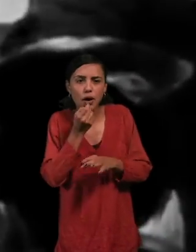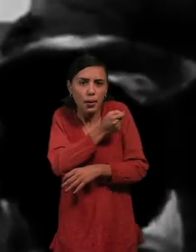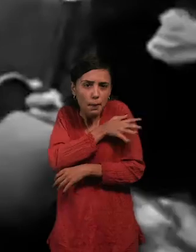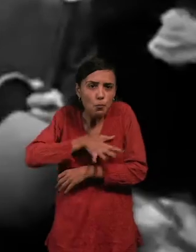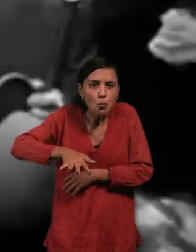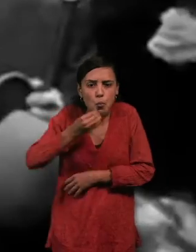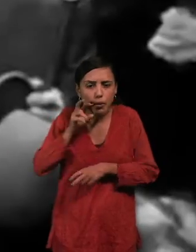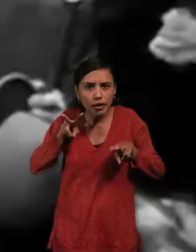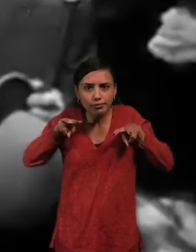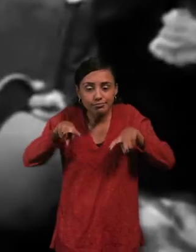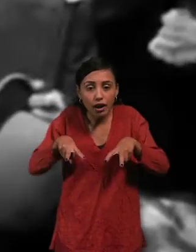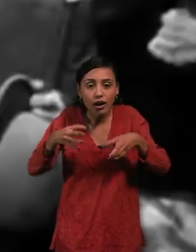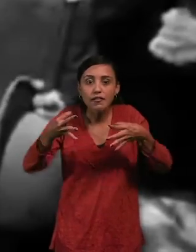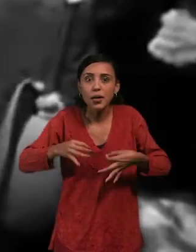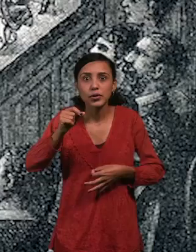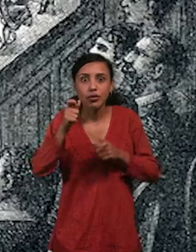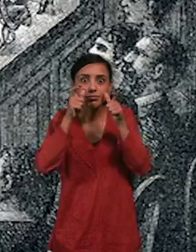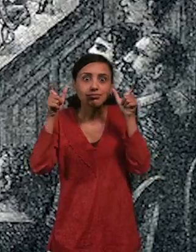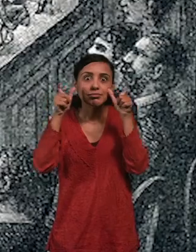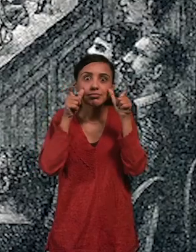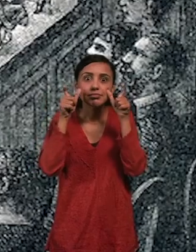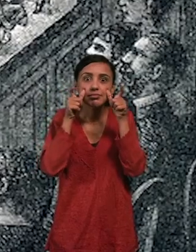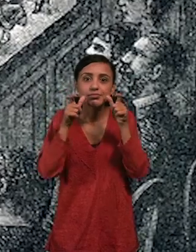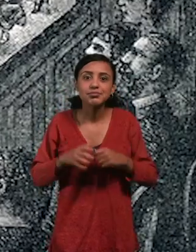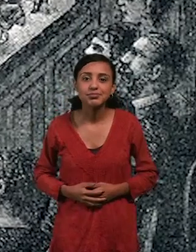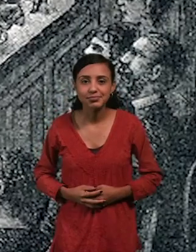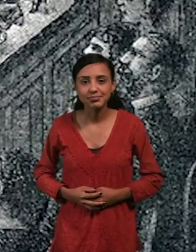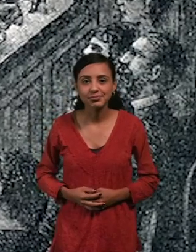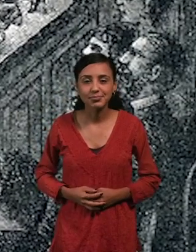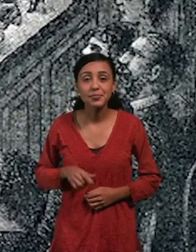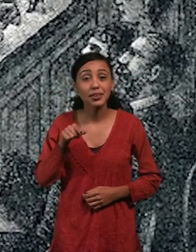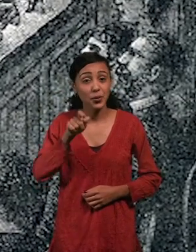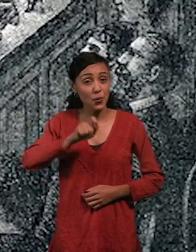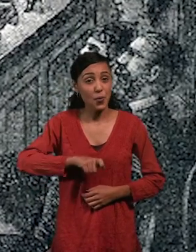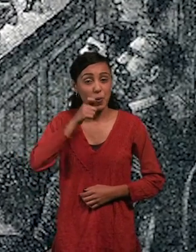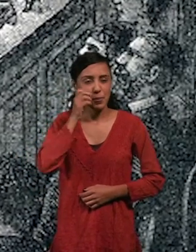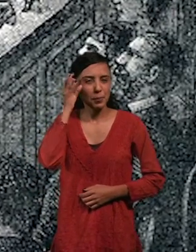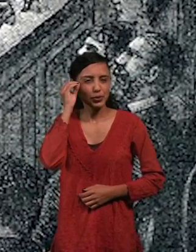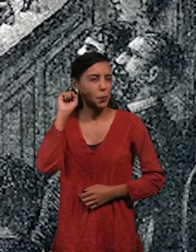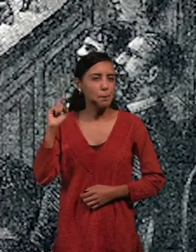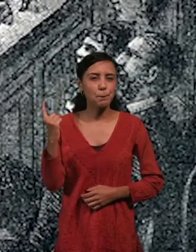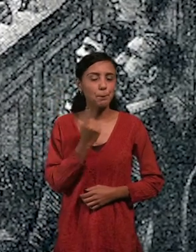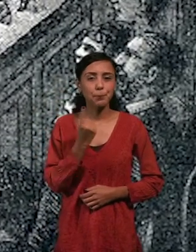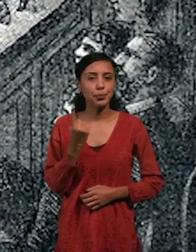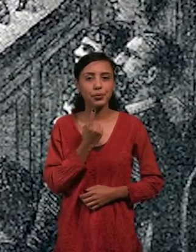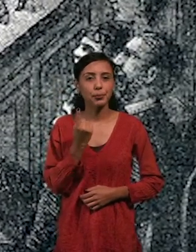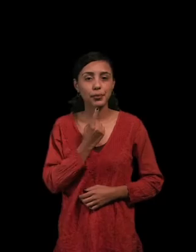realizar verdaderos espectáculos. Fue este inventor el primero en conseguir pasar del